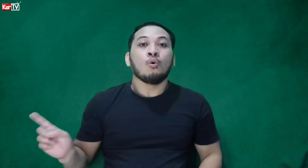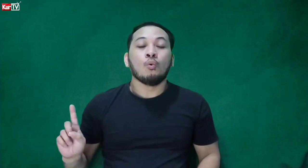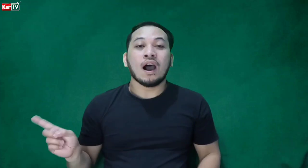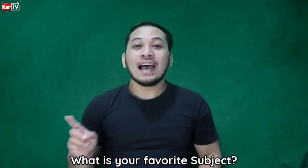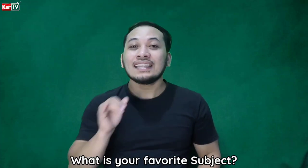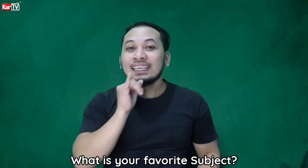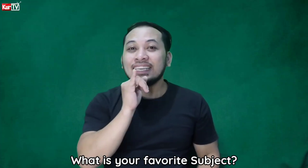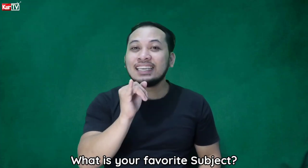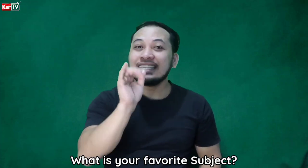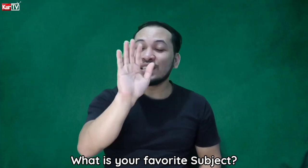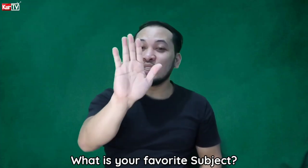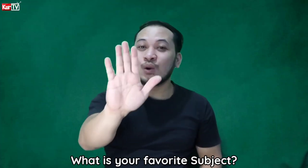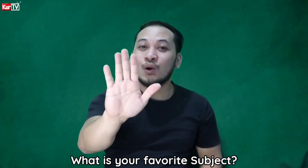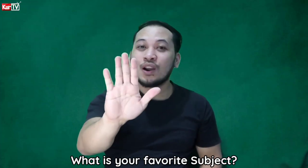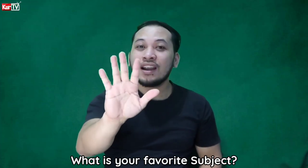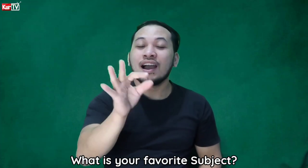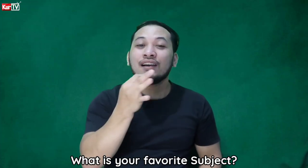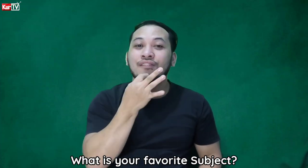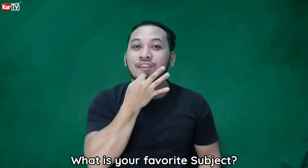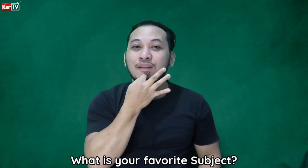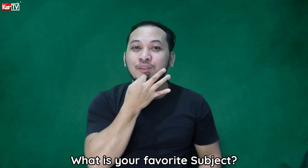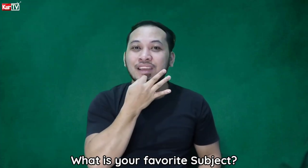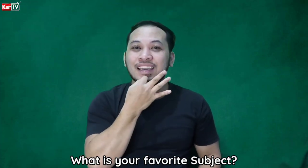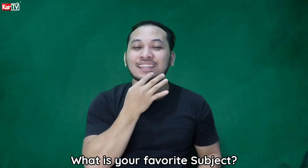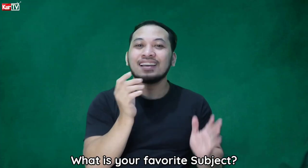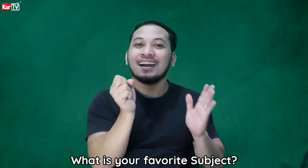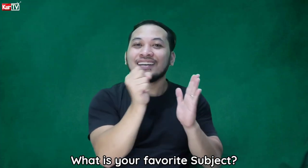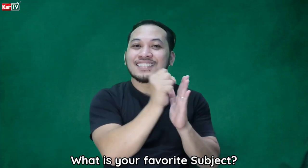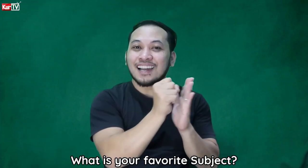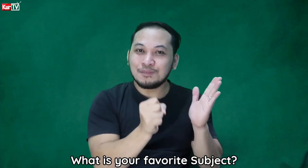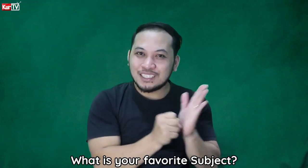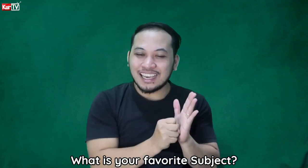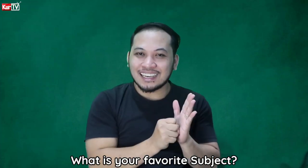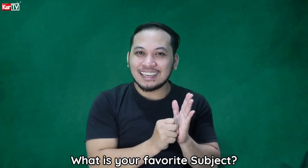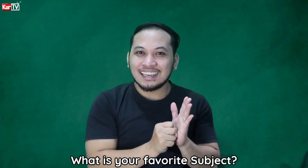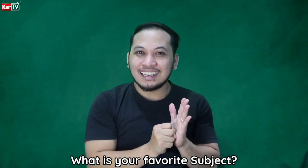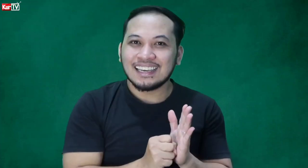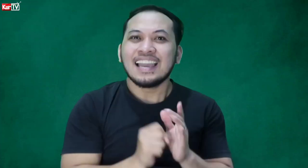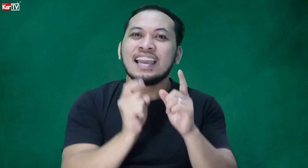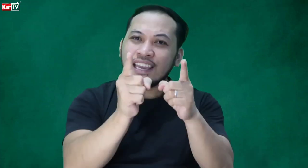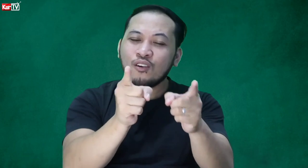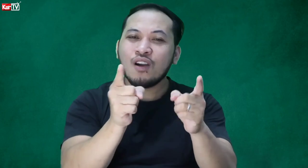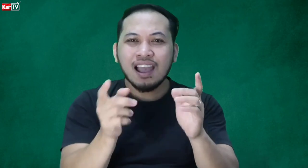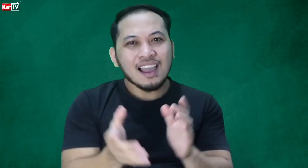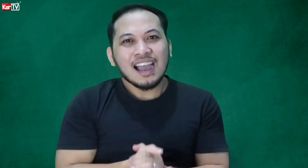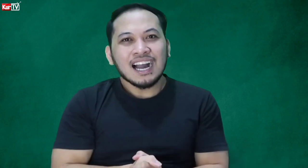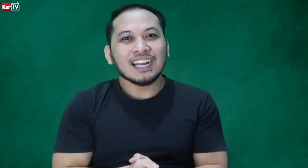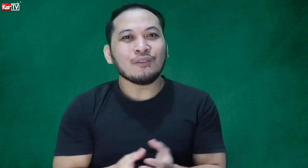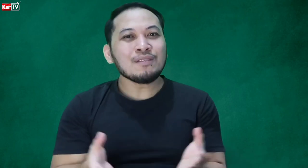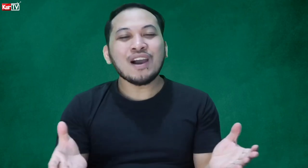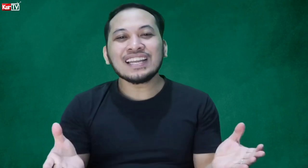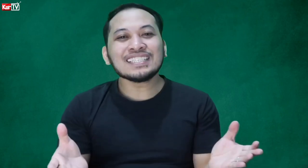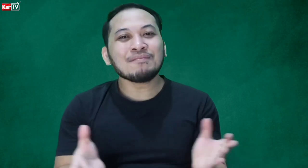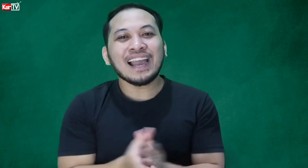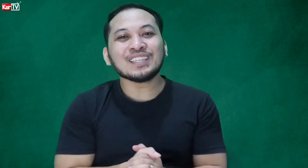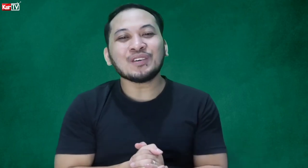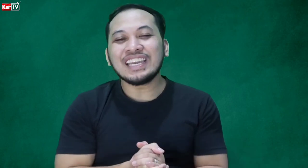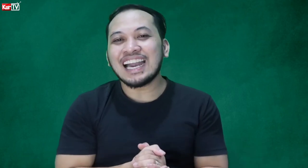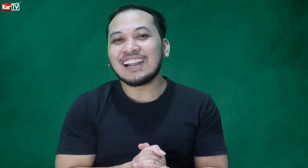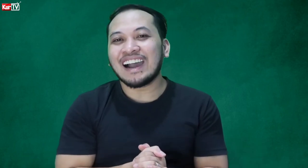What is your favorite subject? Ikaw nga, gawin mo arin sa bahay itong ginagawa